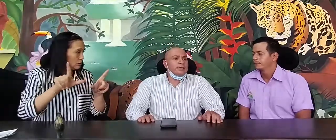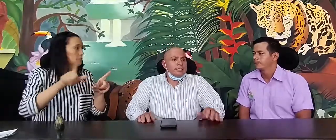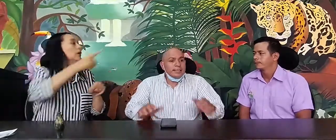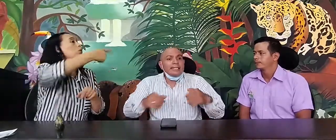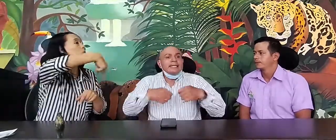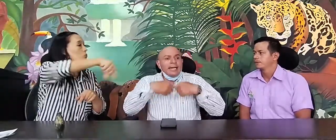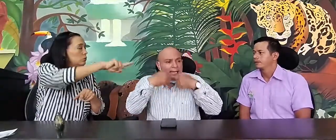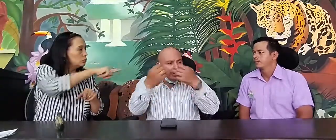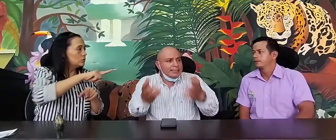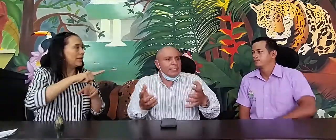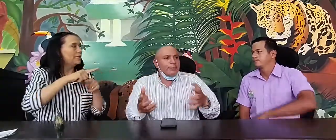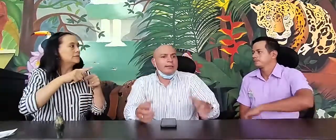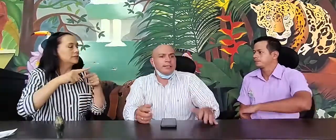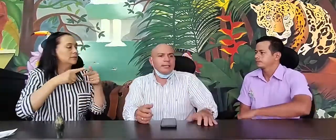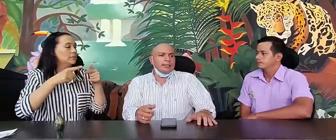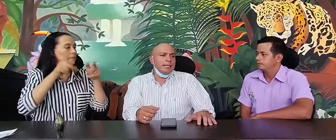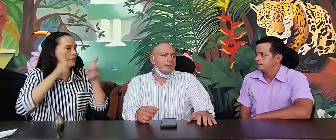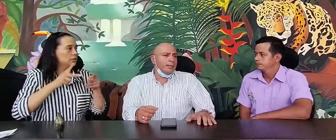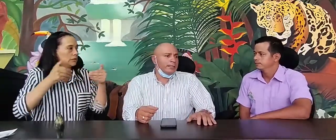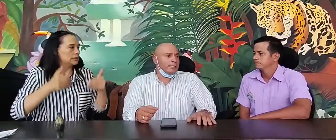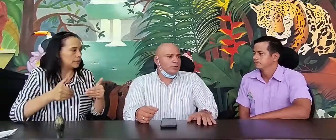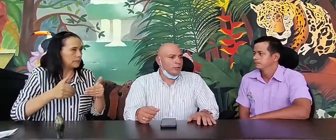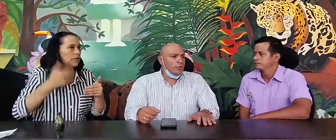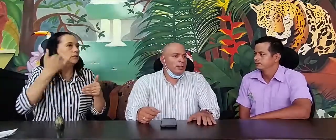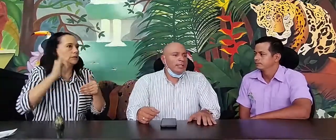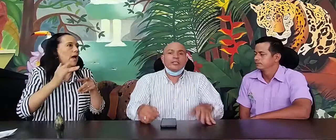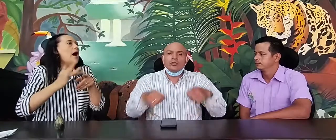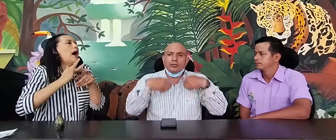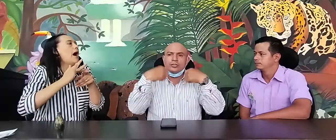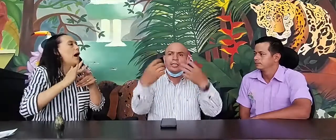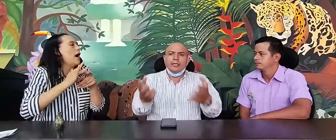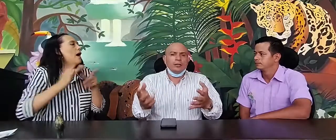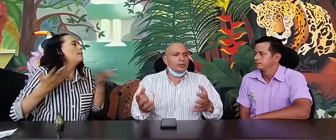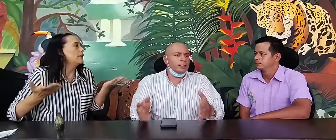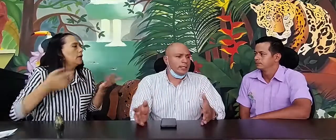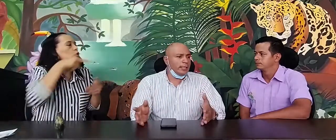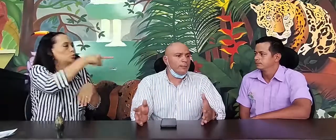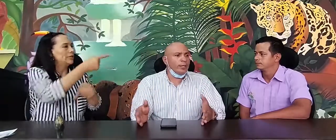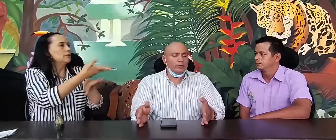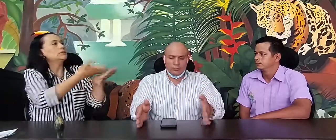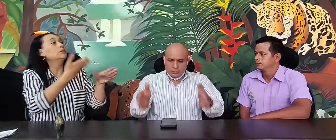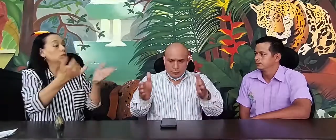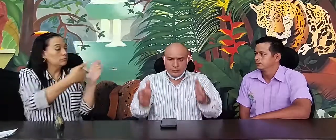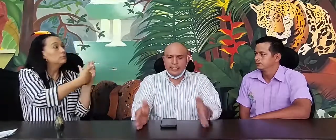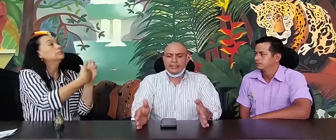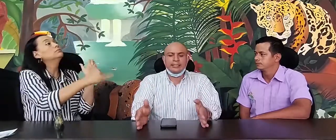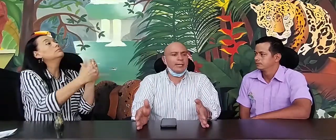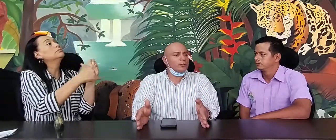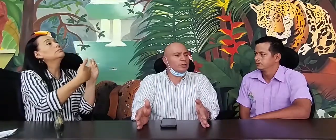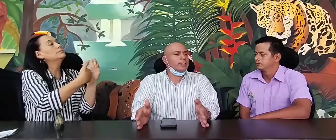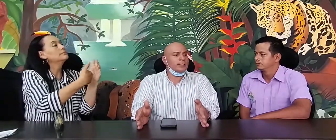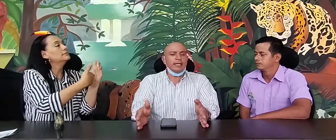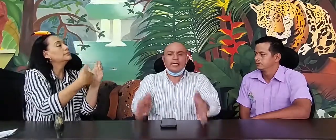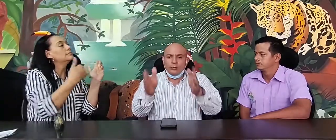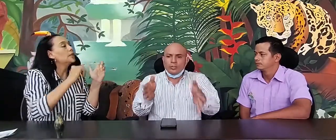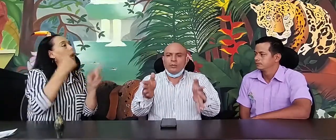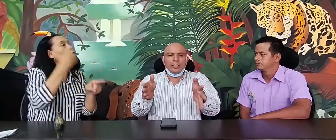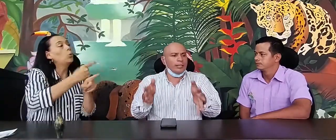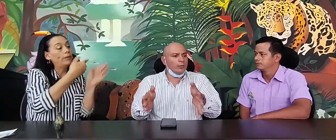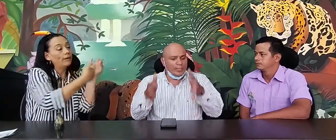entrarán a ser parte de esa implementación y son ustedes los que dirán, bueno, necesitamos que se ejecute lo que se va